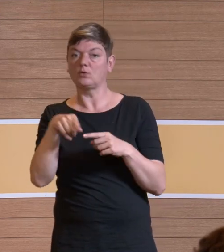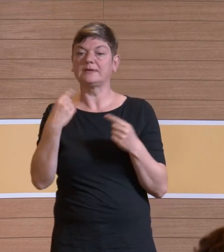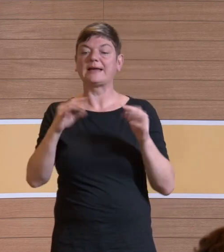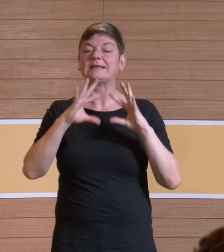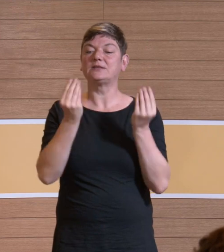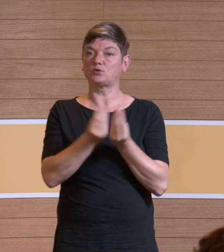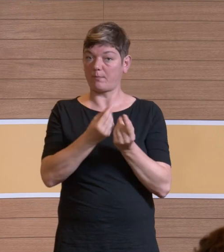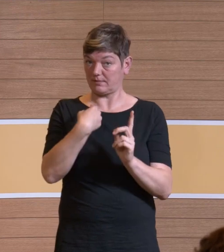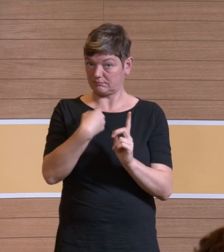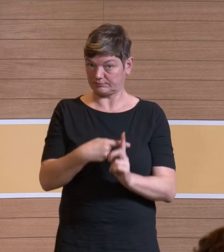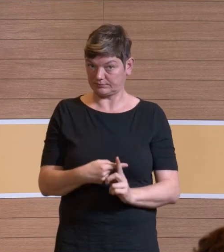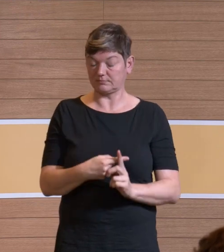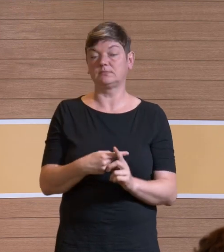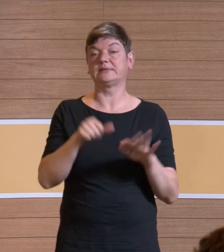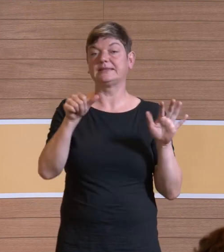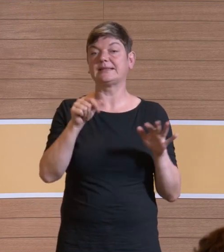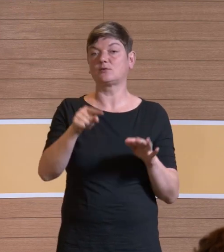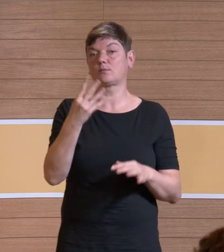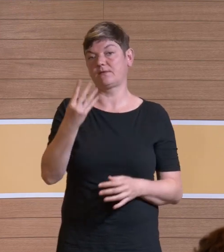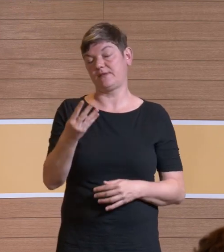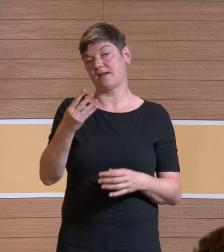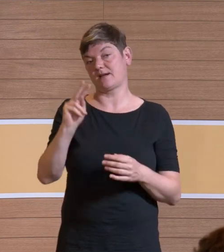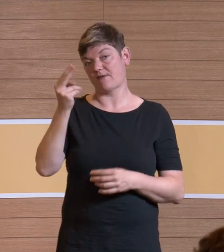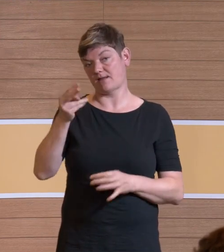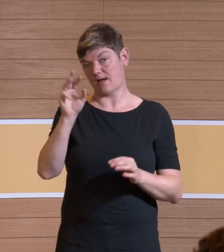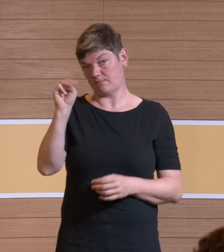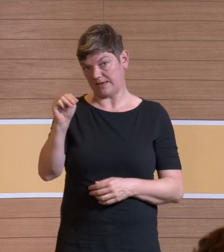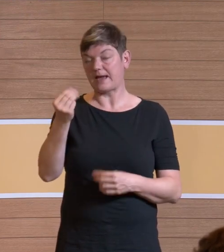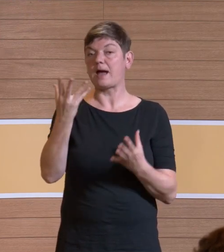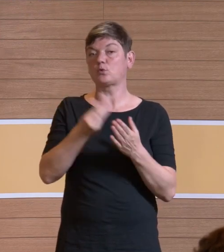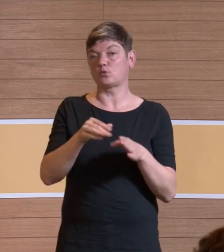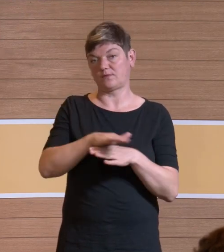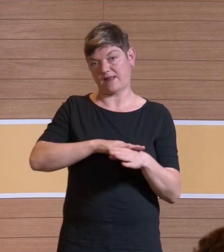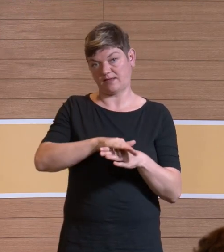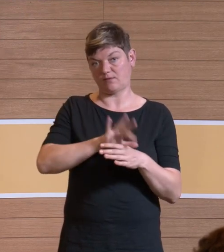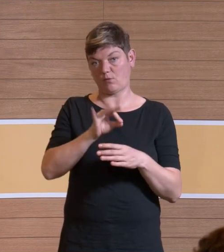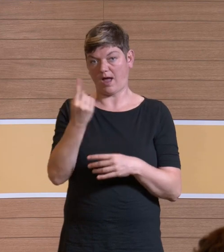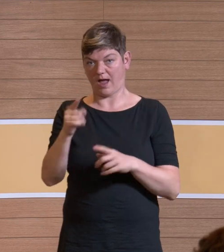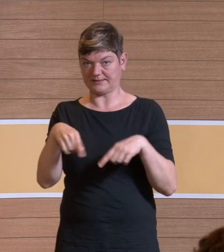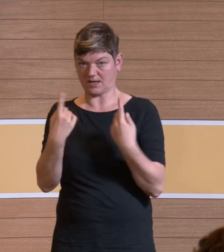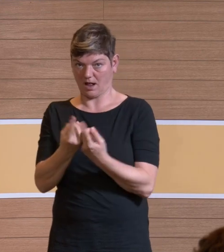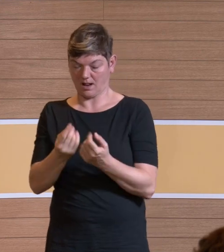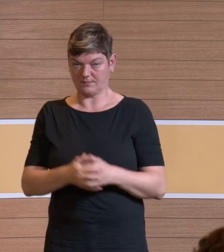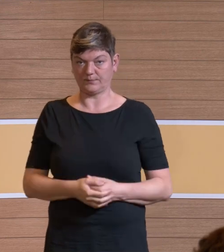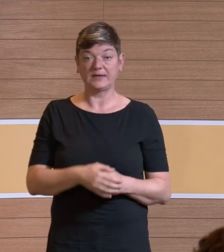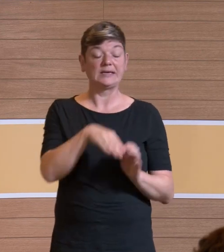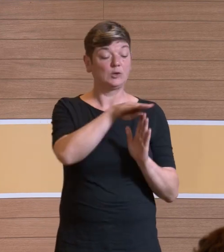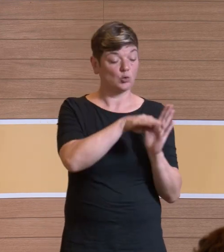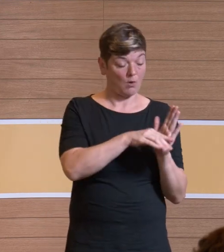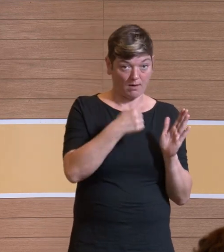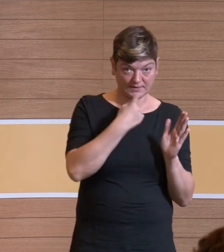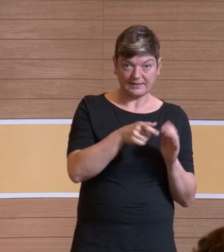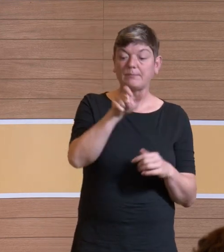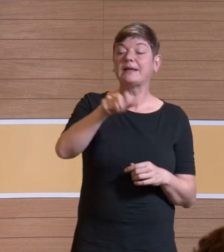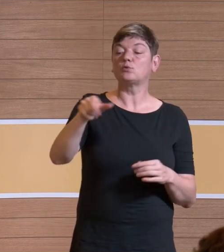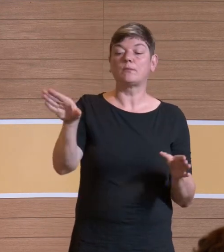unten in der Tabelle unterm Strich 16,4 Quadratmeter Absorptionsfläche raus. Die Norm sagt, dass Personen in dem Raum